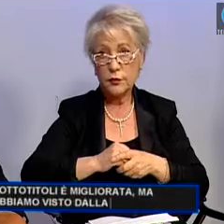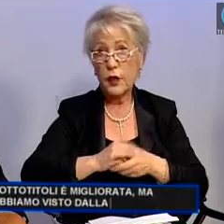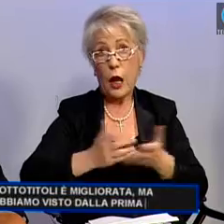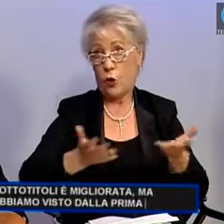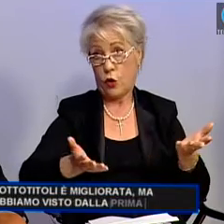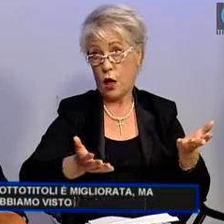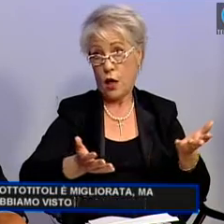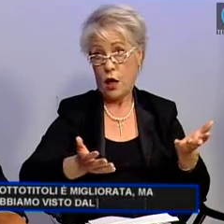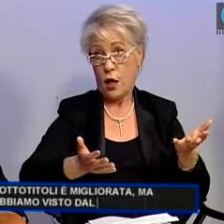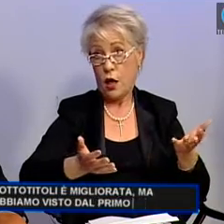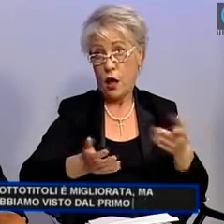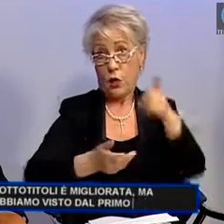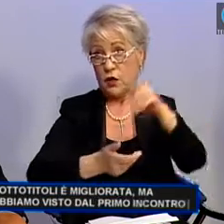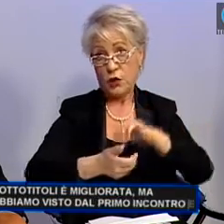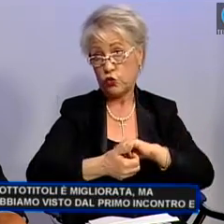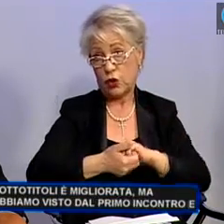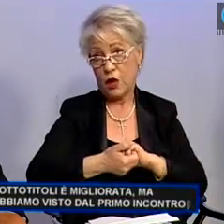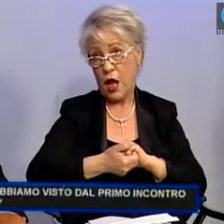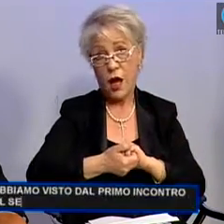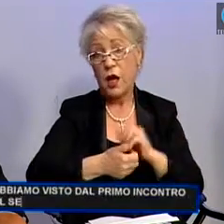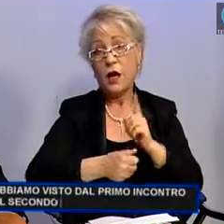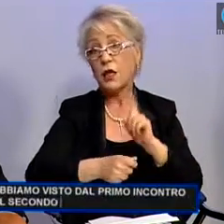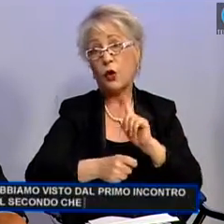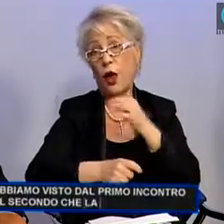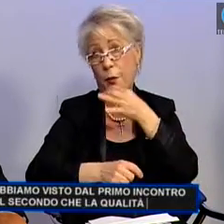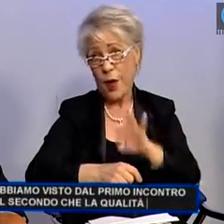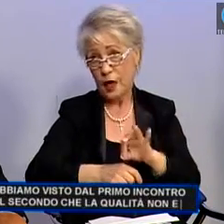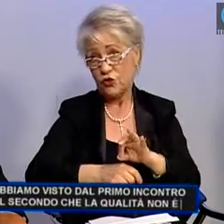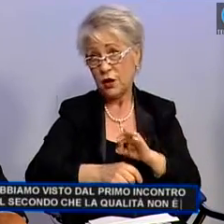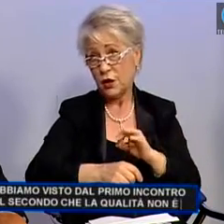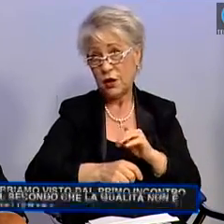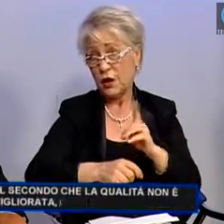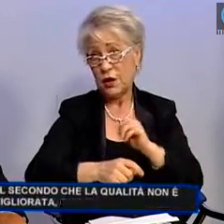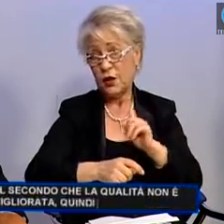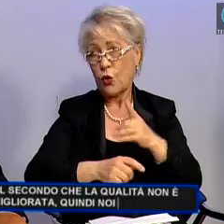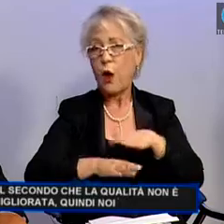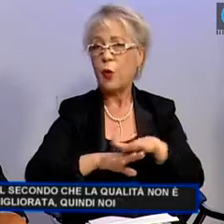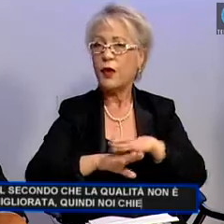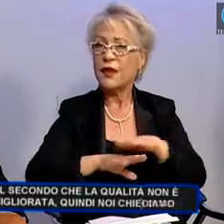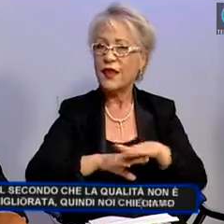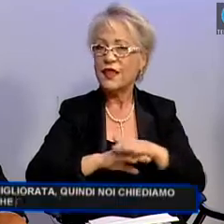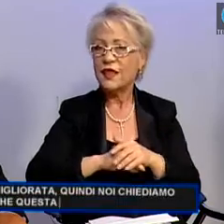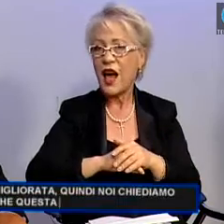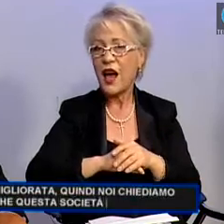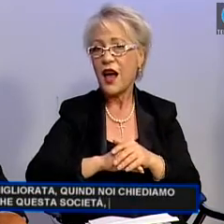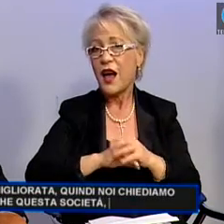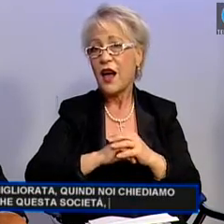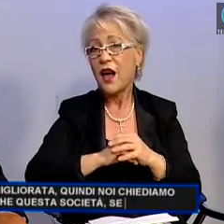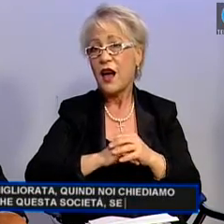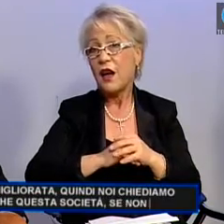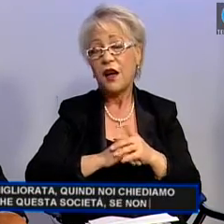incontro al secondo che la qualità non è migliorata, quindi noi chiediamo che questa società, se non è in grado di